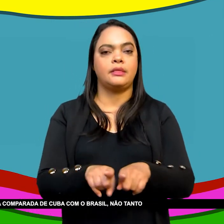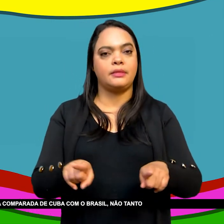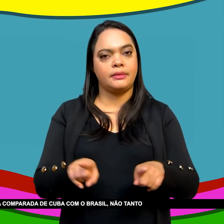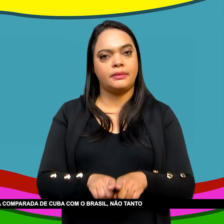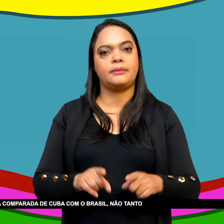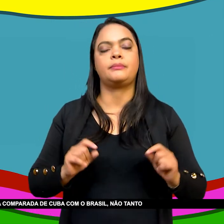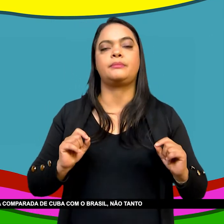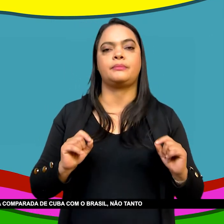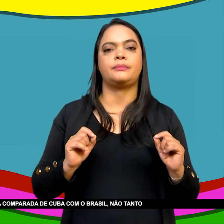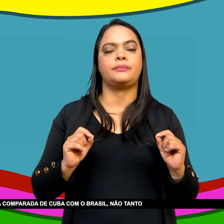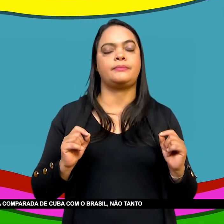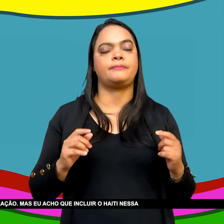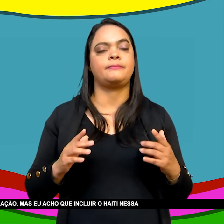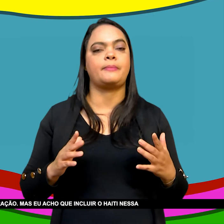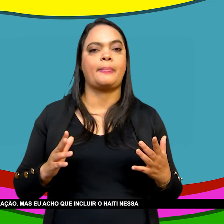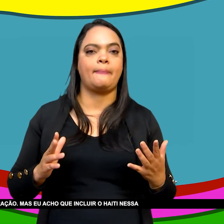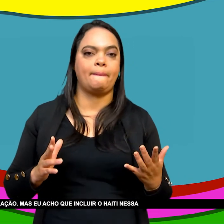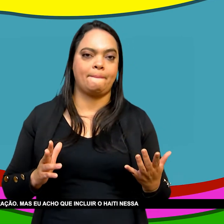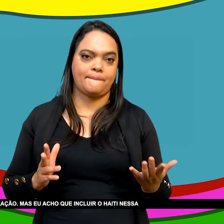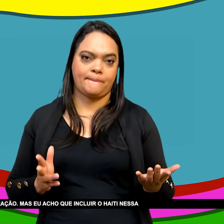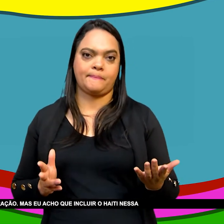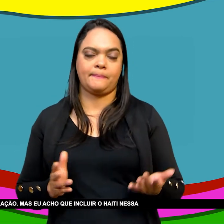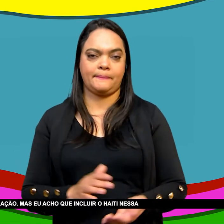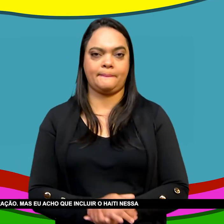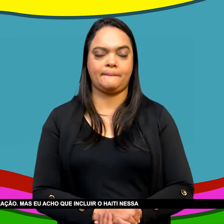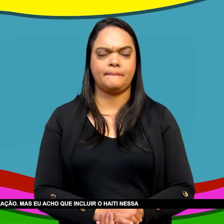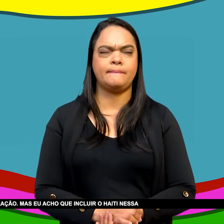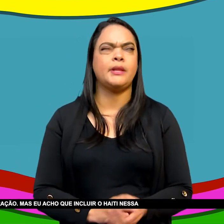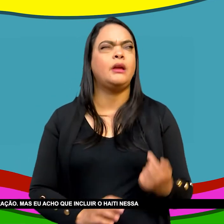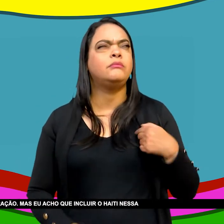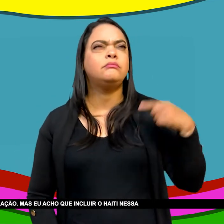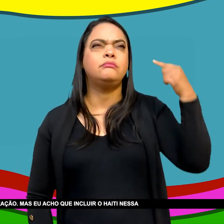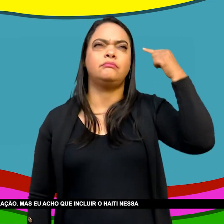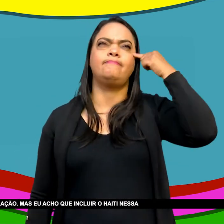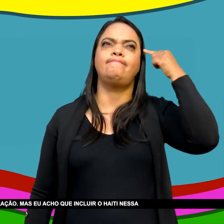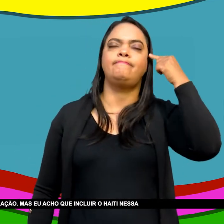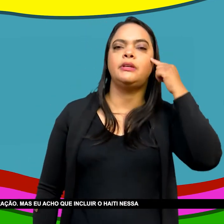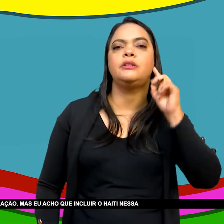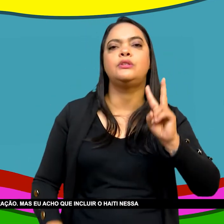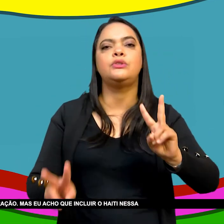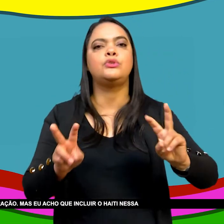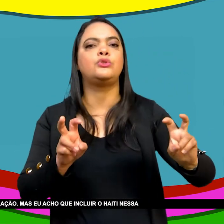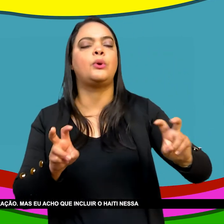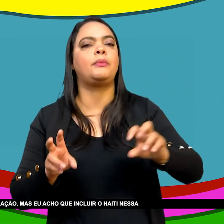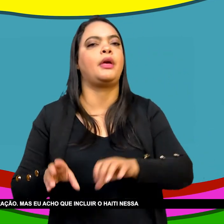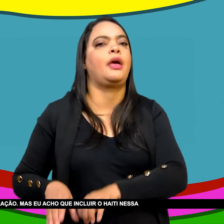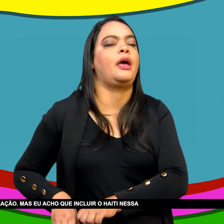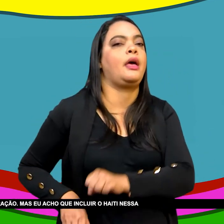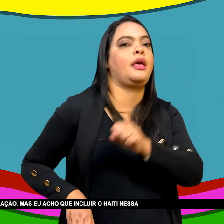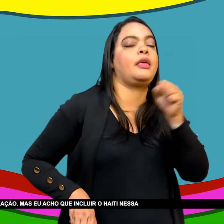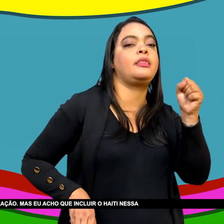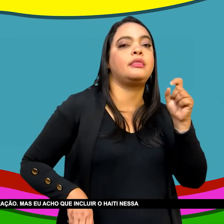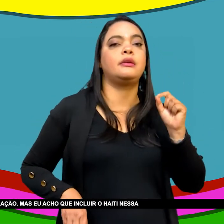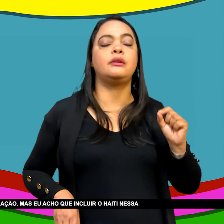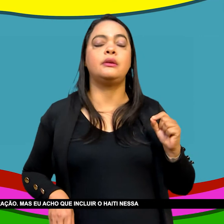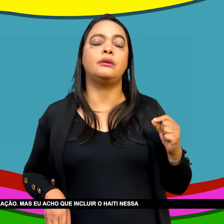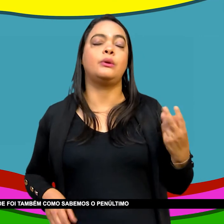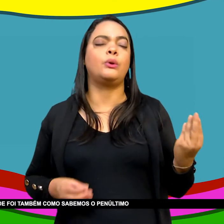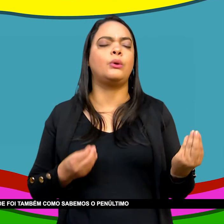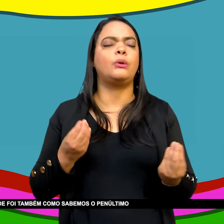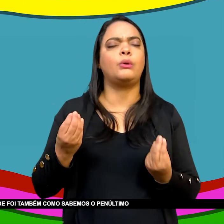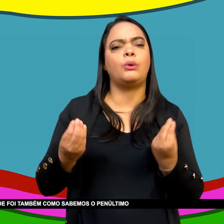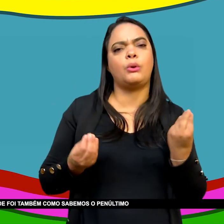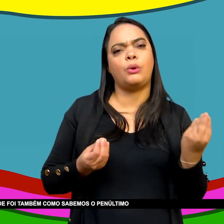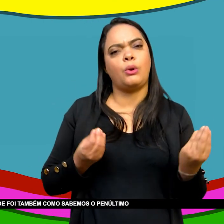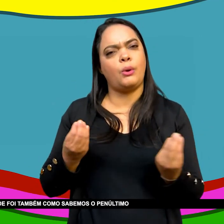De Cuba Com o Brasil Não tanto com o Haiti O Haiti Ficou um pouco De fora Dessa comparação Mas eu acho Que incluir o Haiti